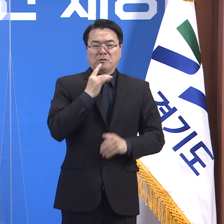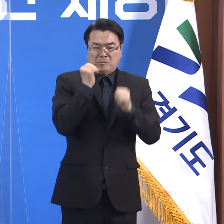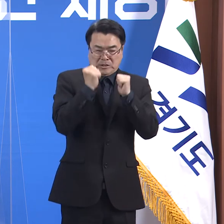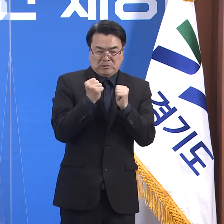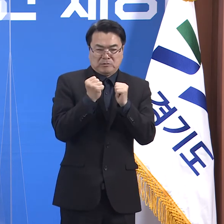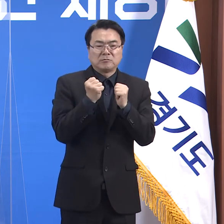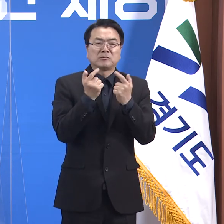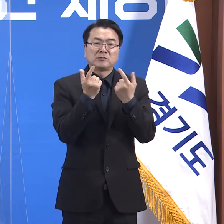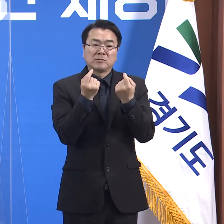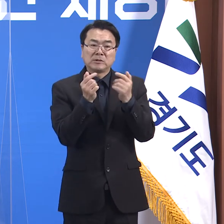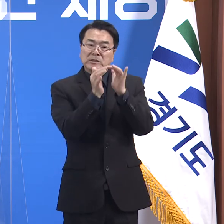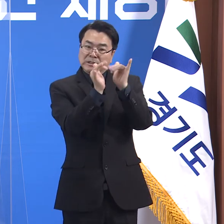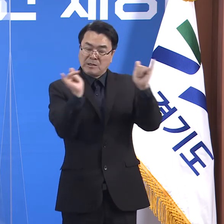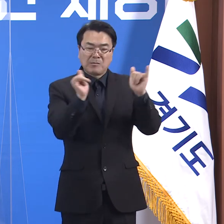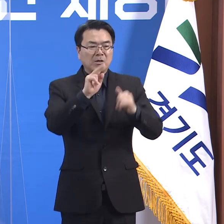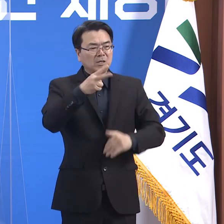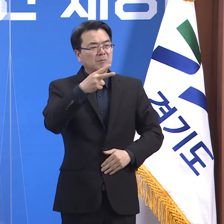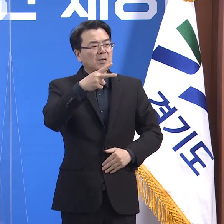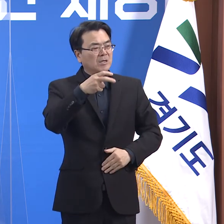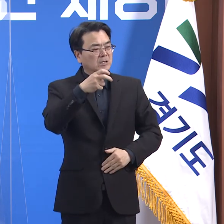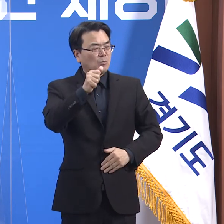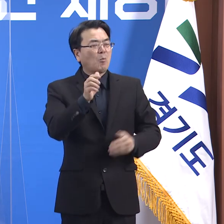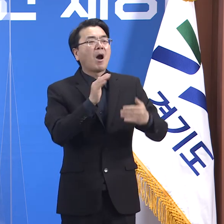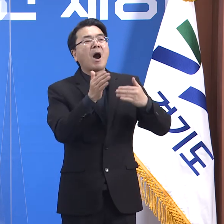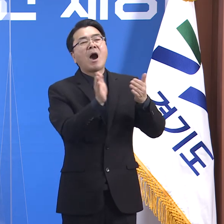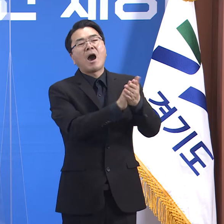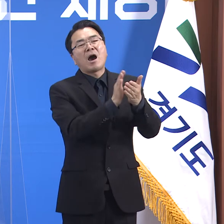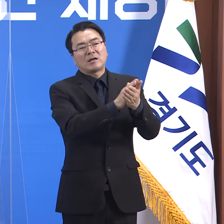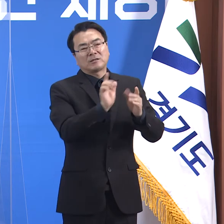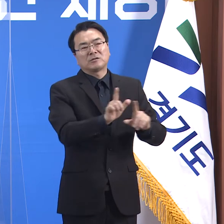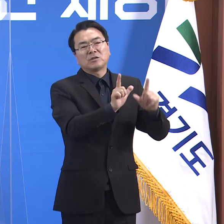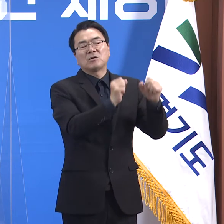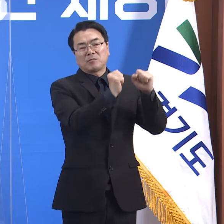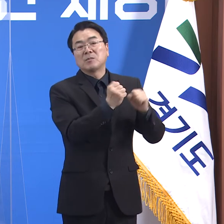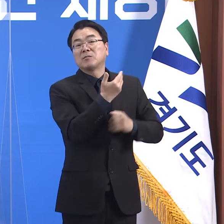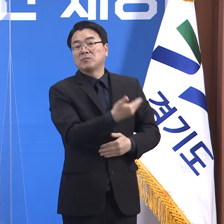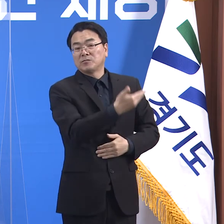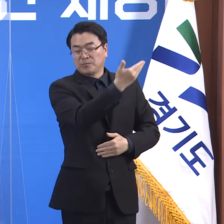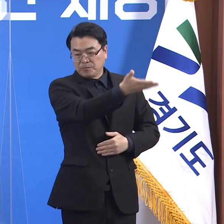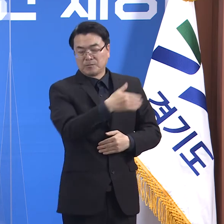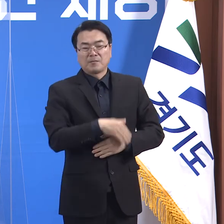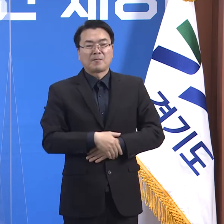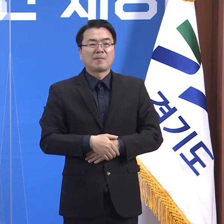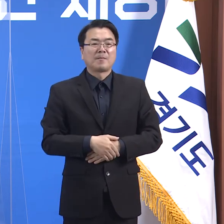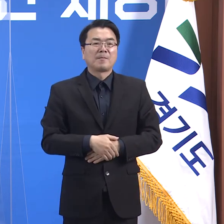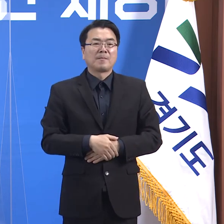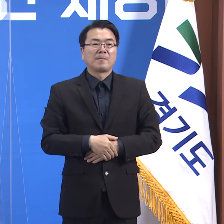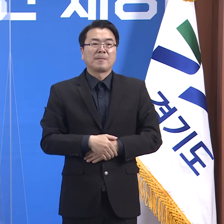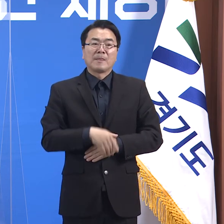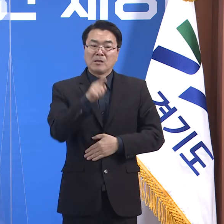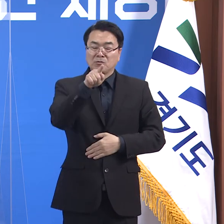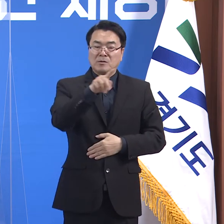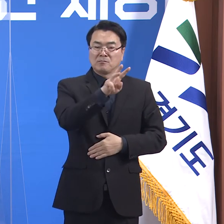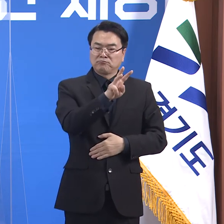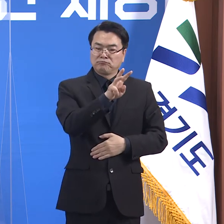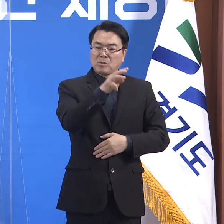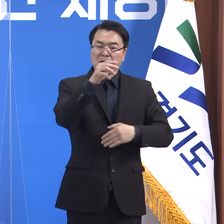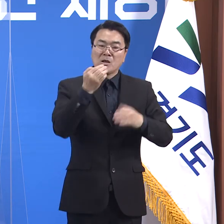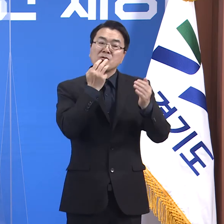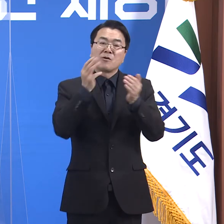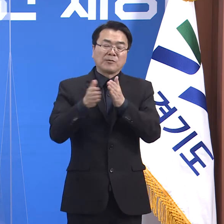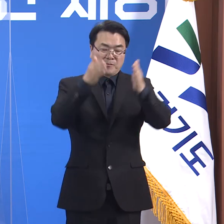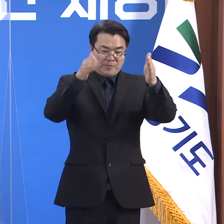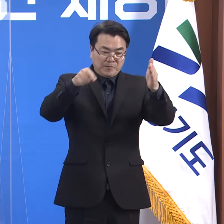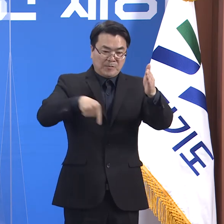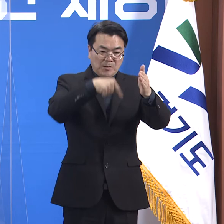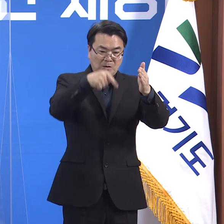확진자는 225명입니다. 3월 확진자 중 약 31.8%의 환자가 도내 감염병